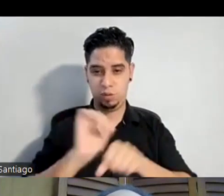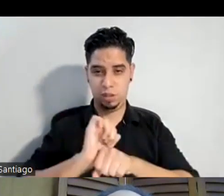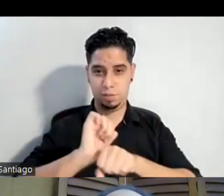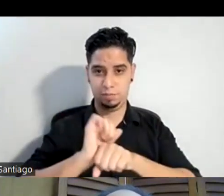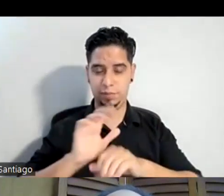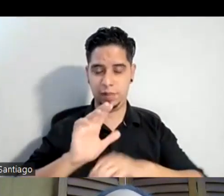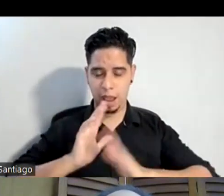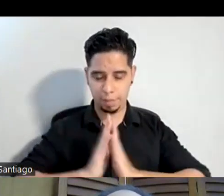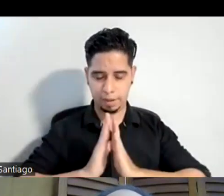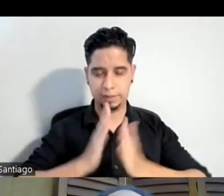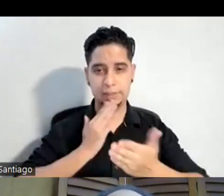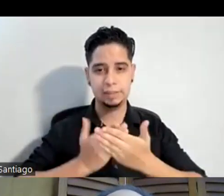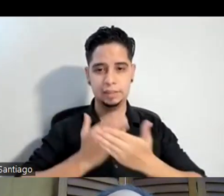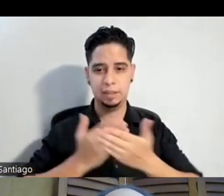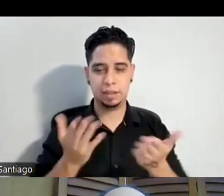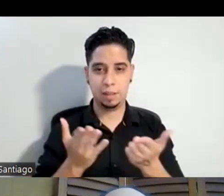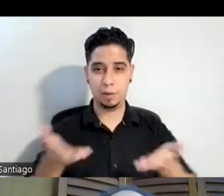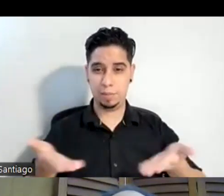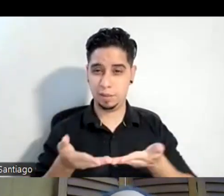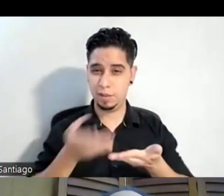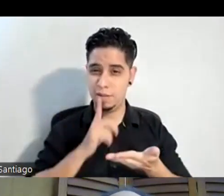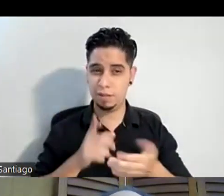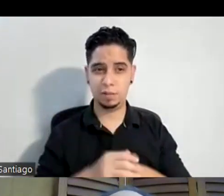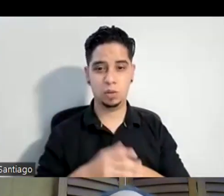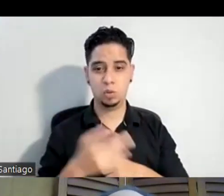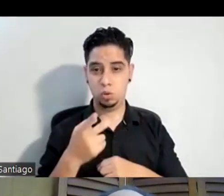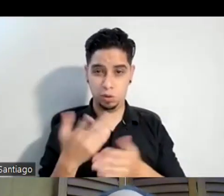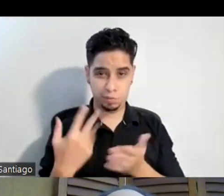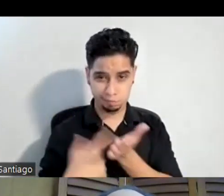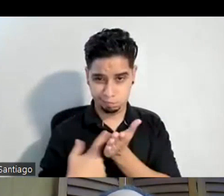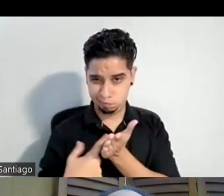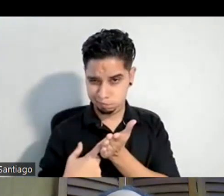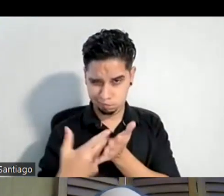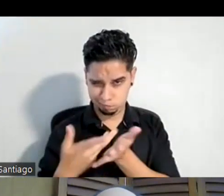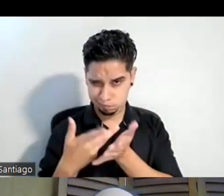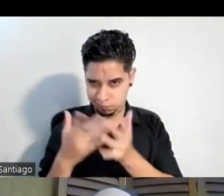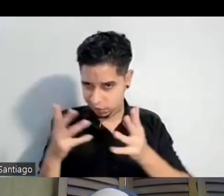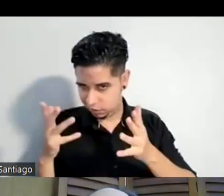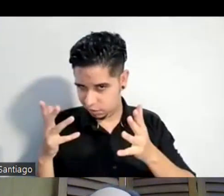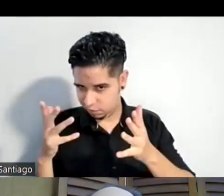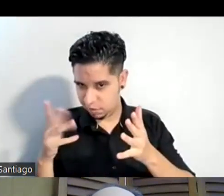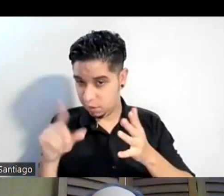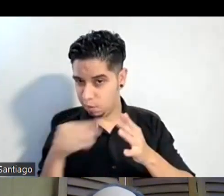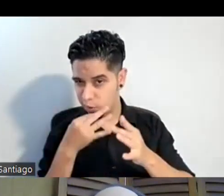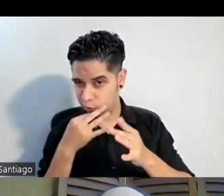gracias por tenerme aquí tú y yo ya hablamos eso viene eso viene por ahí